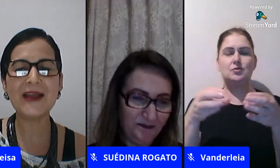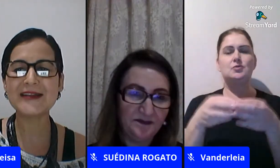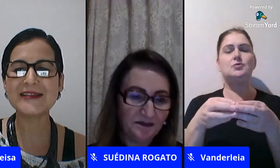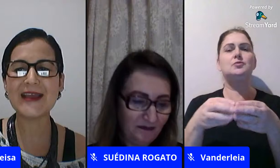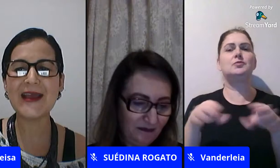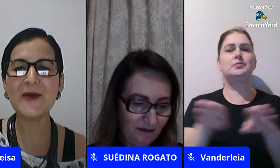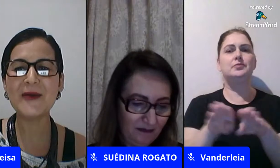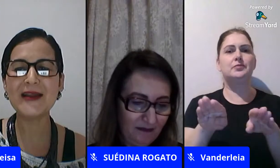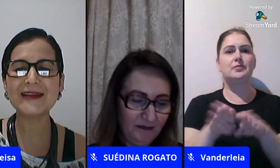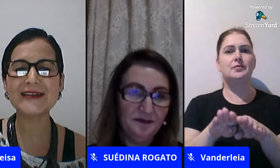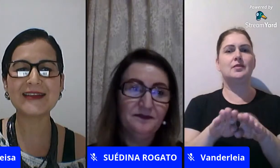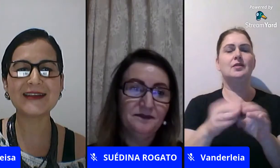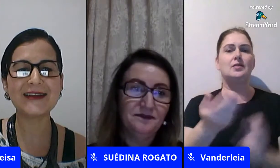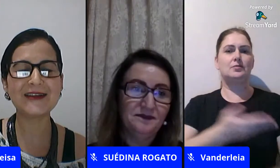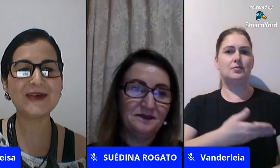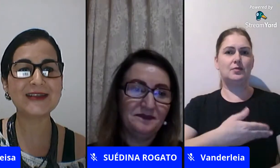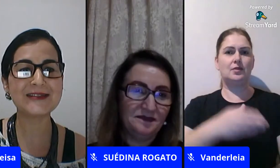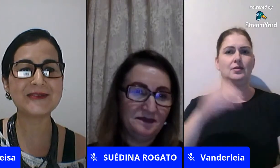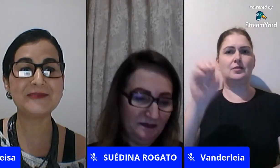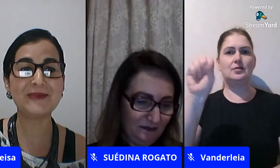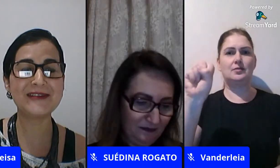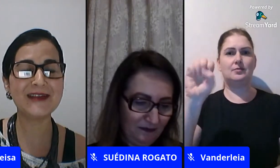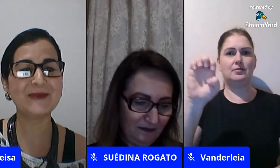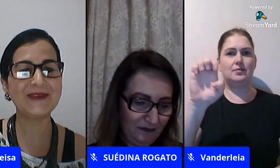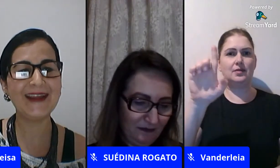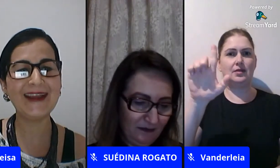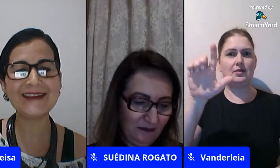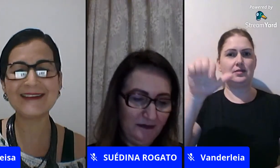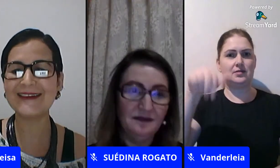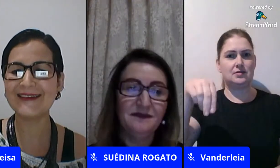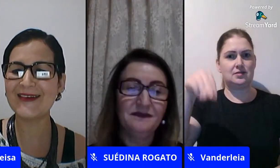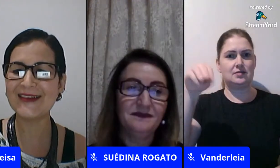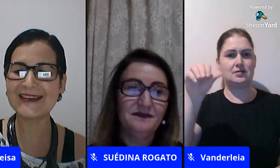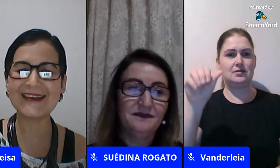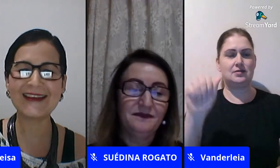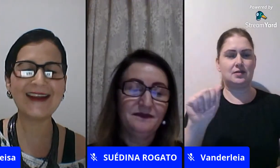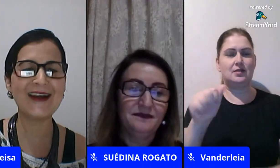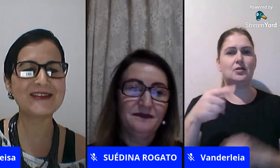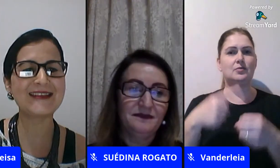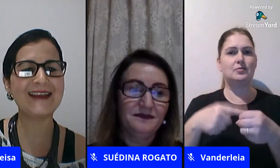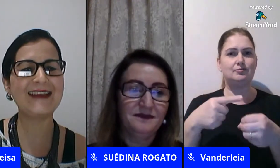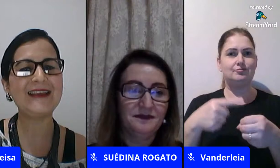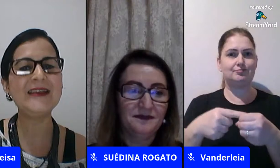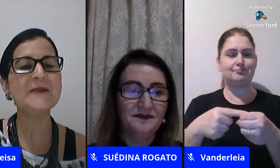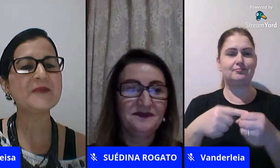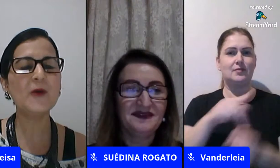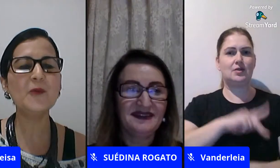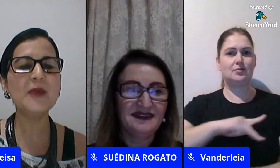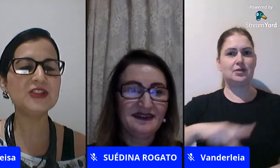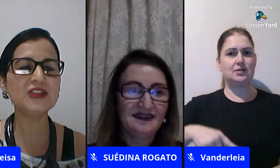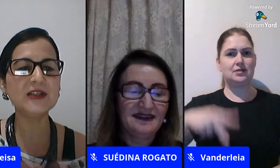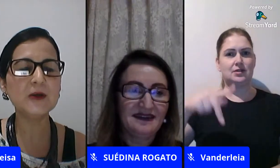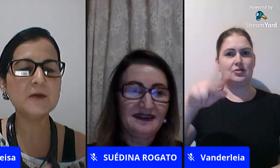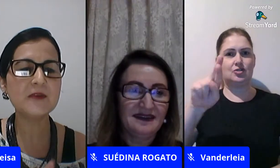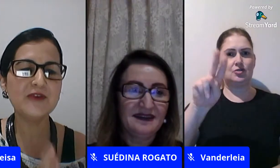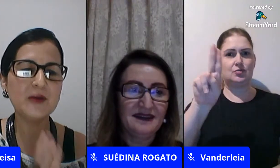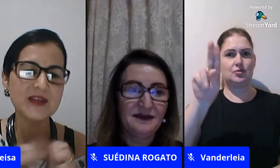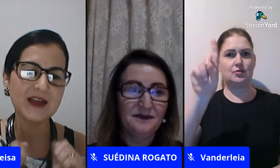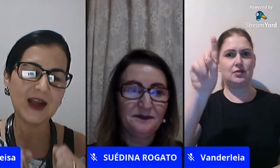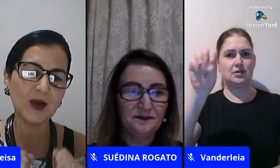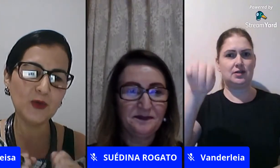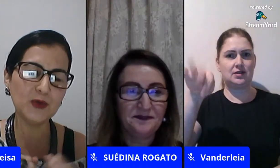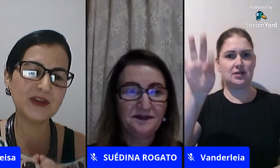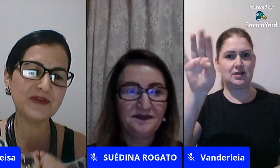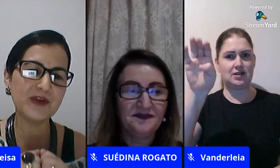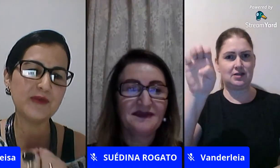pra minha colega Selma lá da Secretaria de Educação de Presidente Prudente nossa que legal você aqui então um beijão e